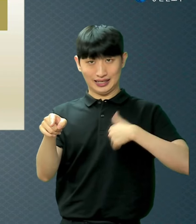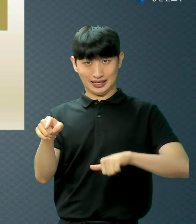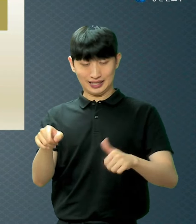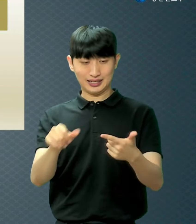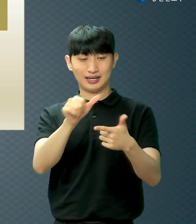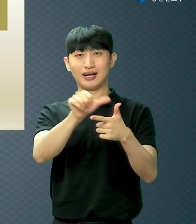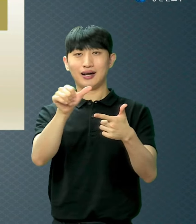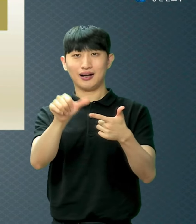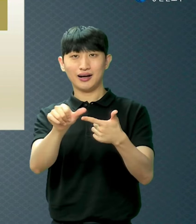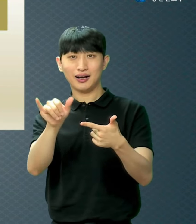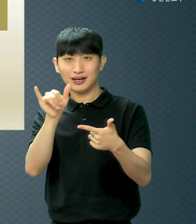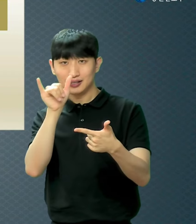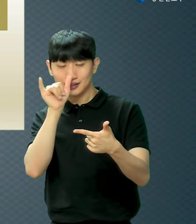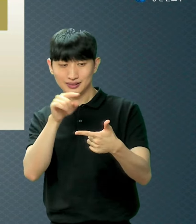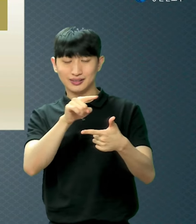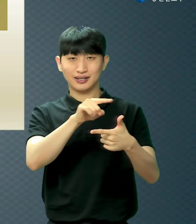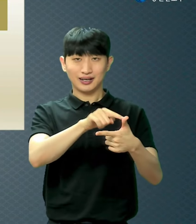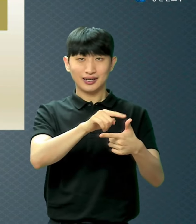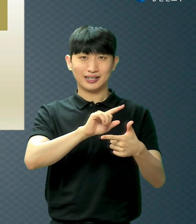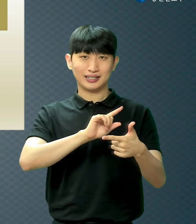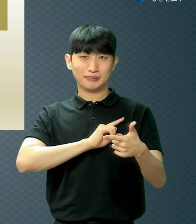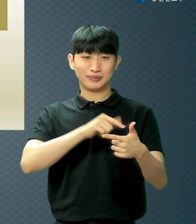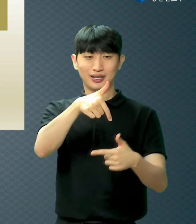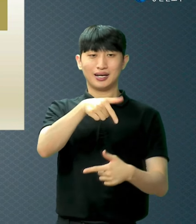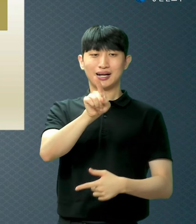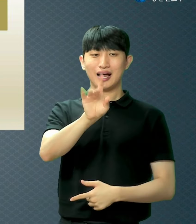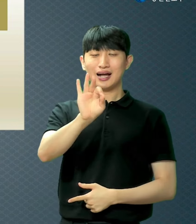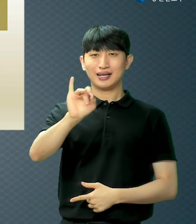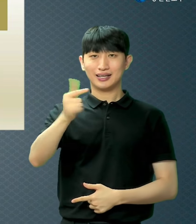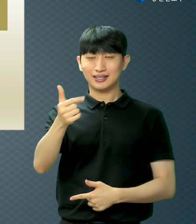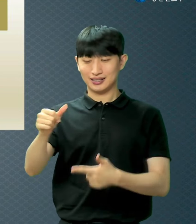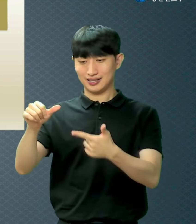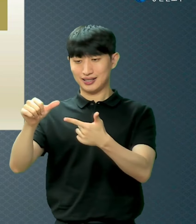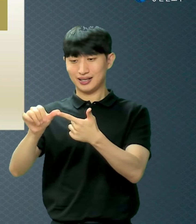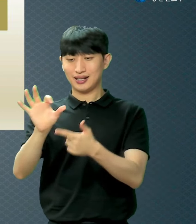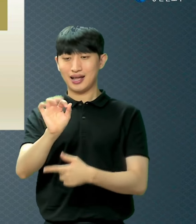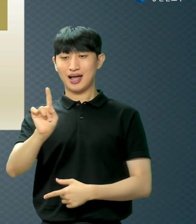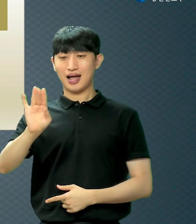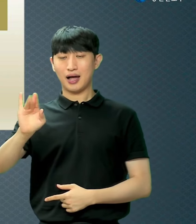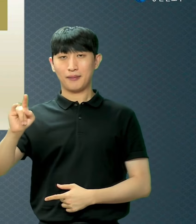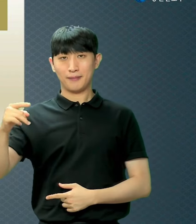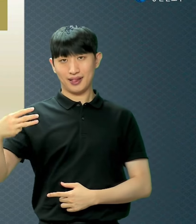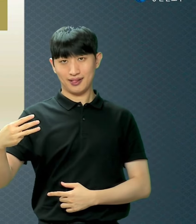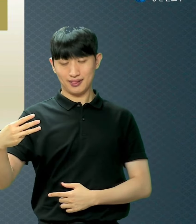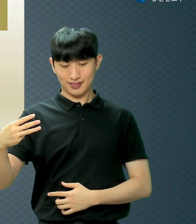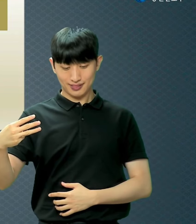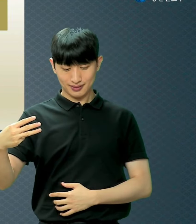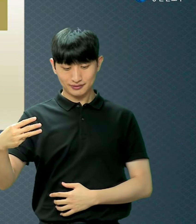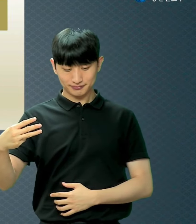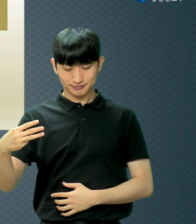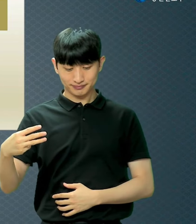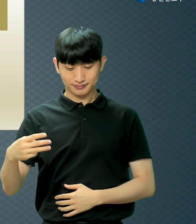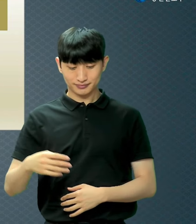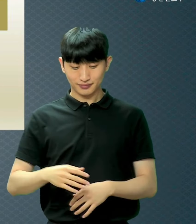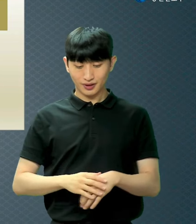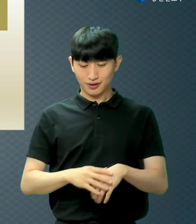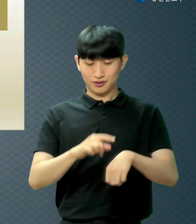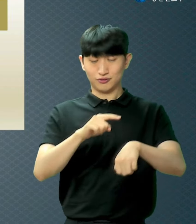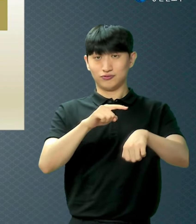아들을 낳게 됩니다 그런데 3절에 보면 세월이 지난 후에 그랬잖아요